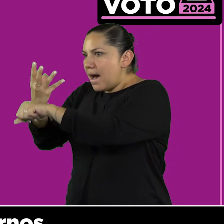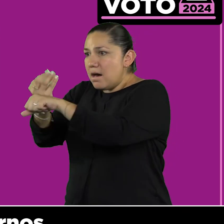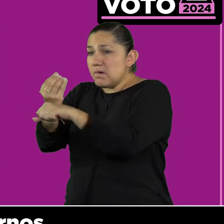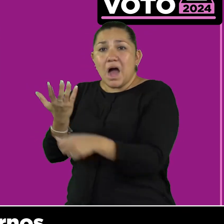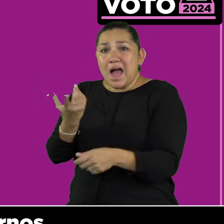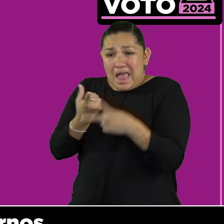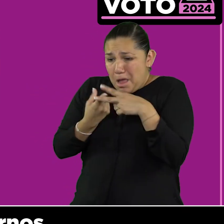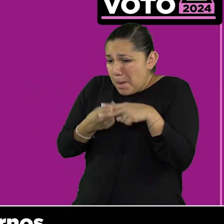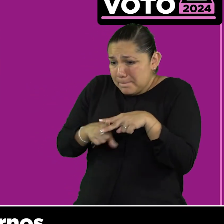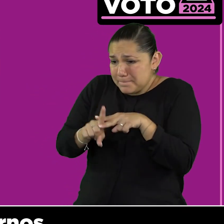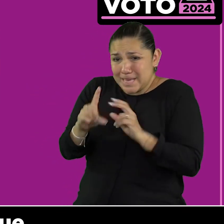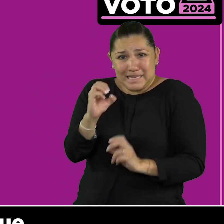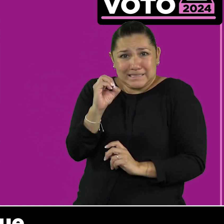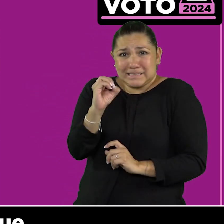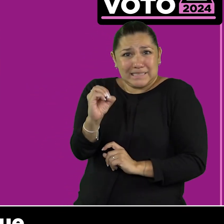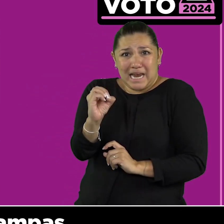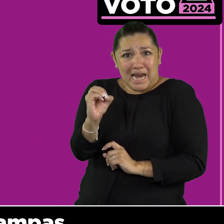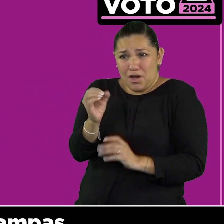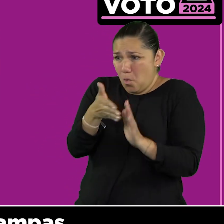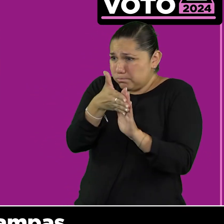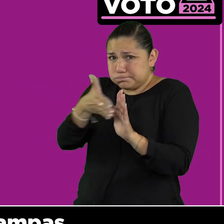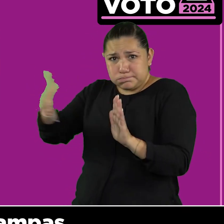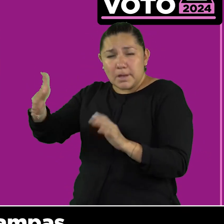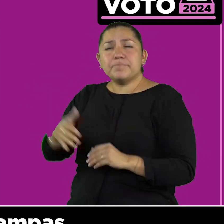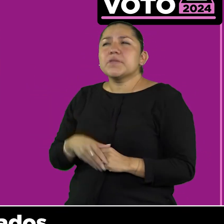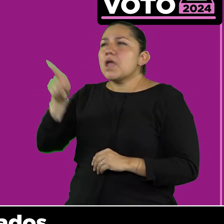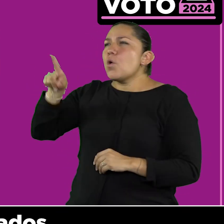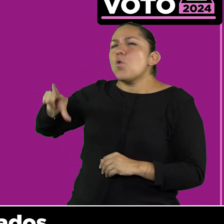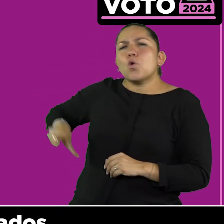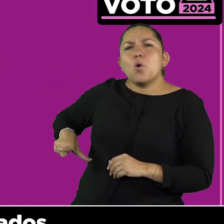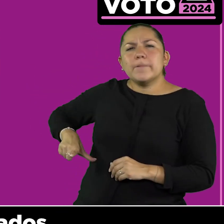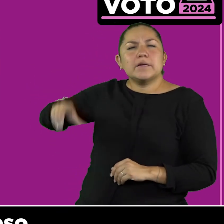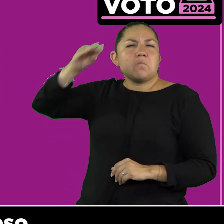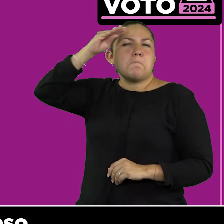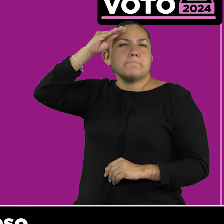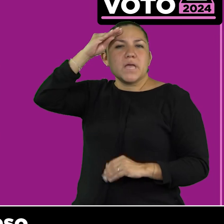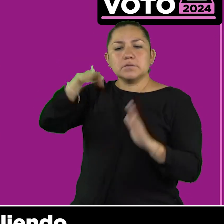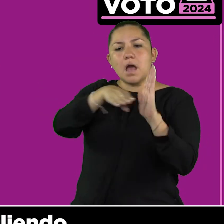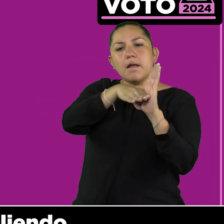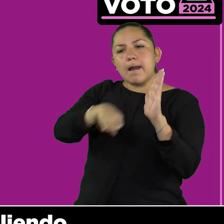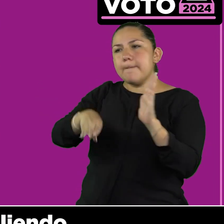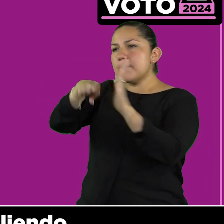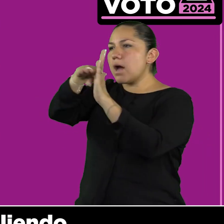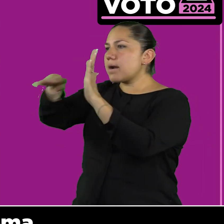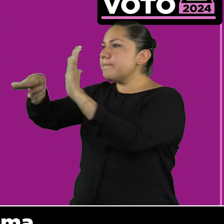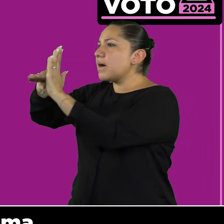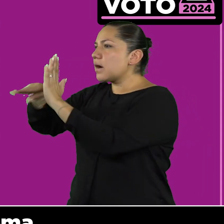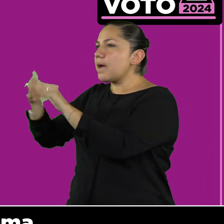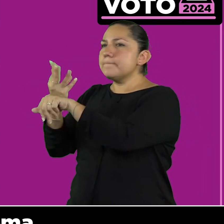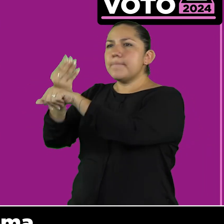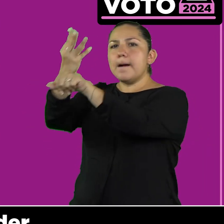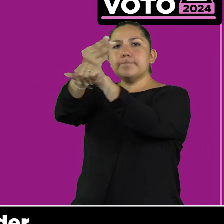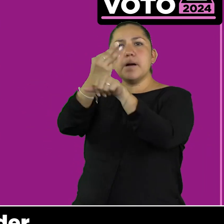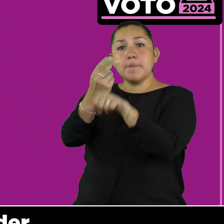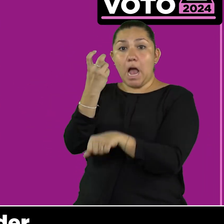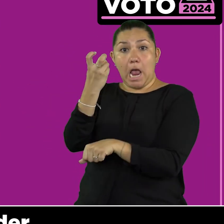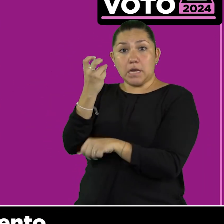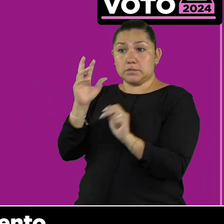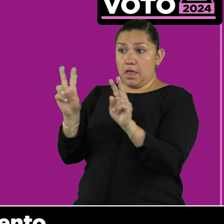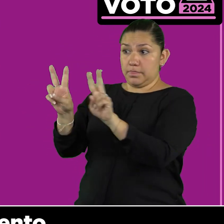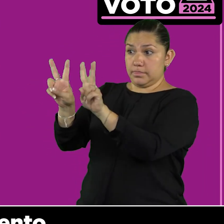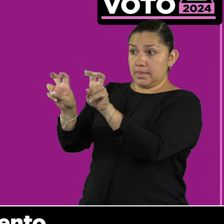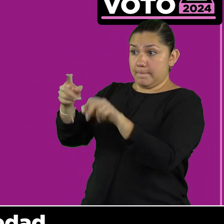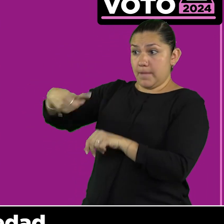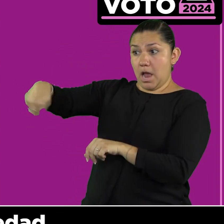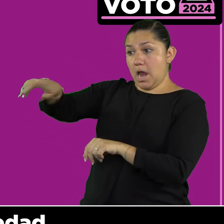sea, los gobiernos creen que poniendo rampas en todos lados, ya con eso están cumpliendo con el tema de atender